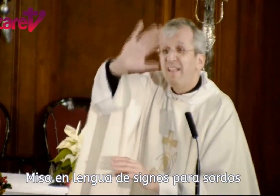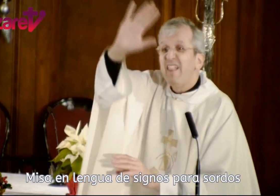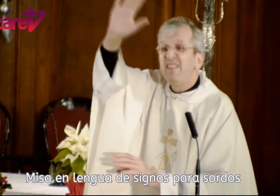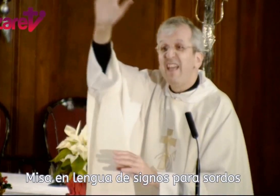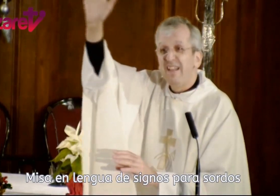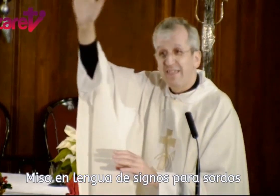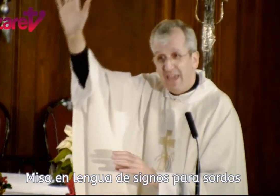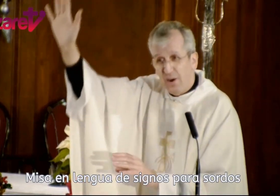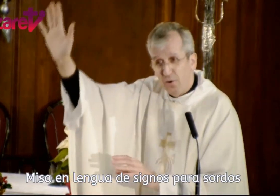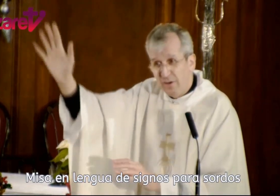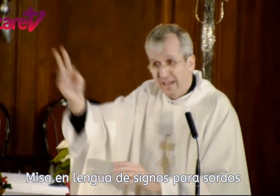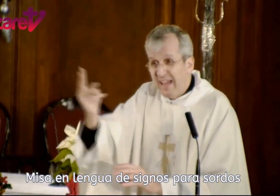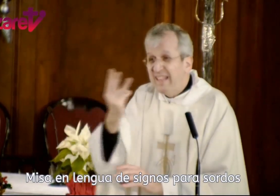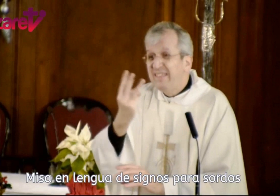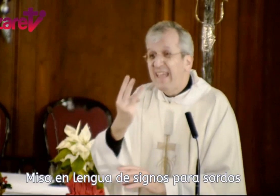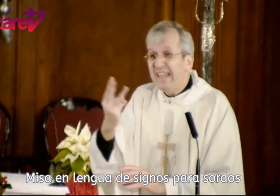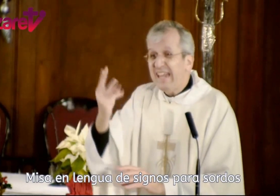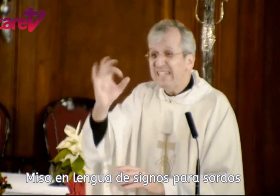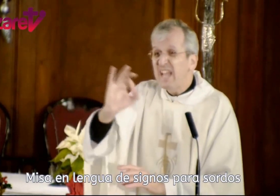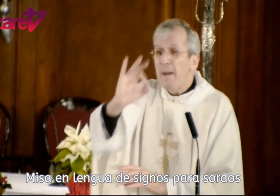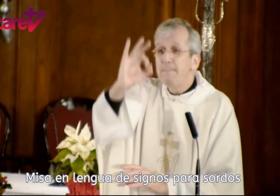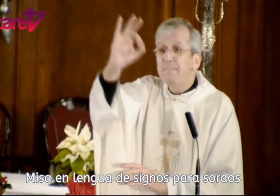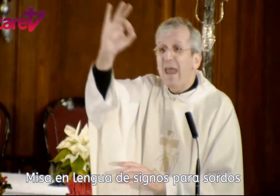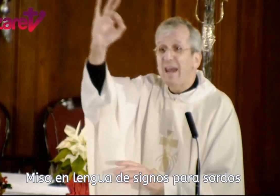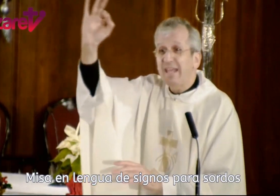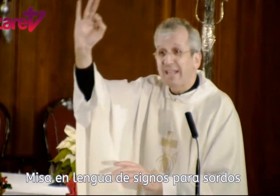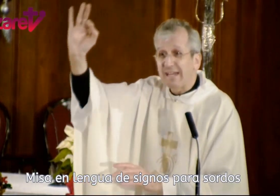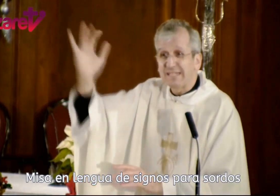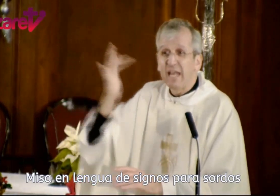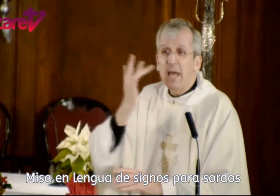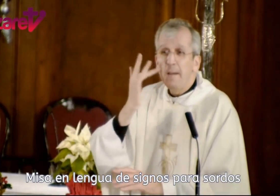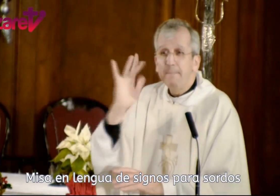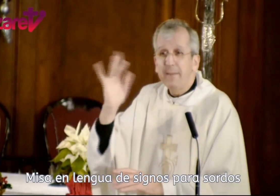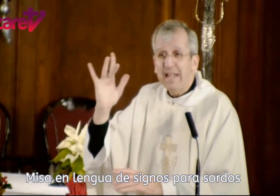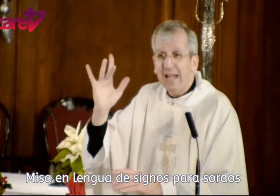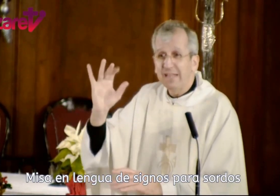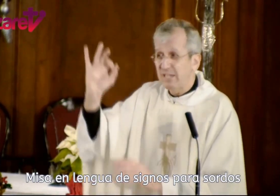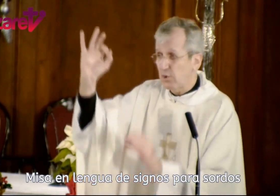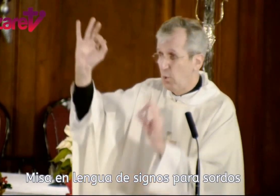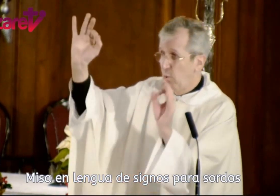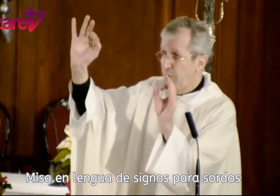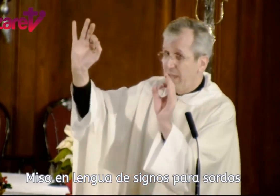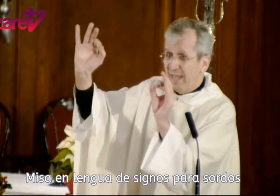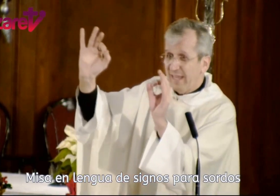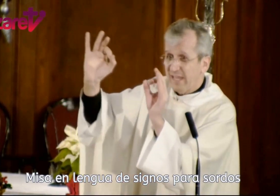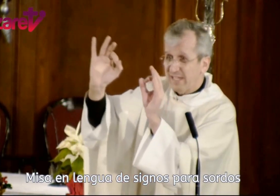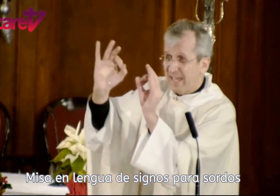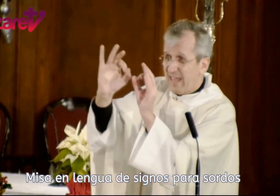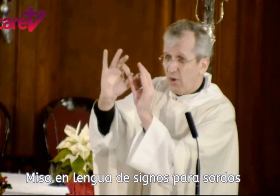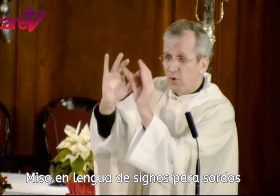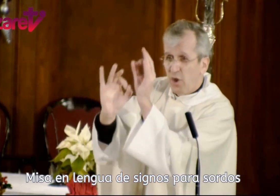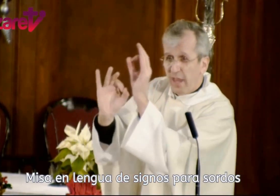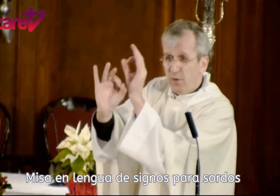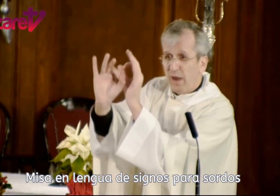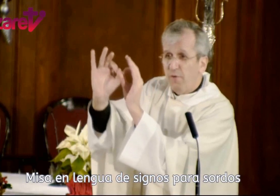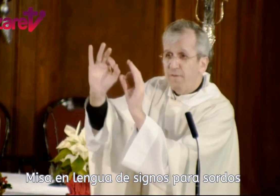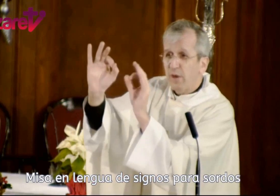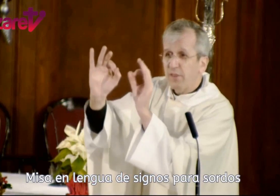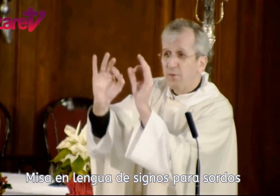del cielo de tres planetas brillantes con luz que quedaron en una configuración